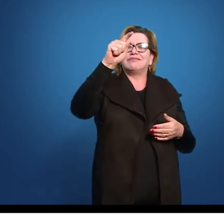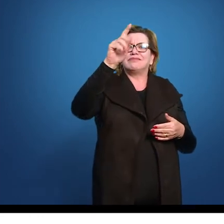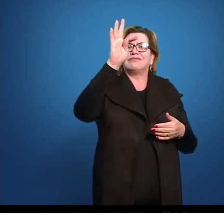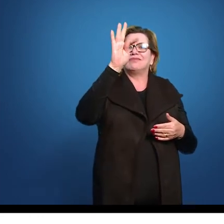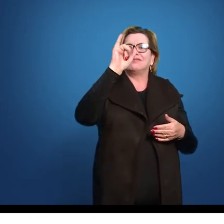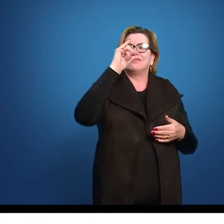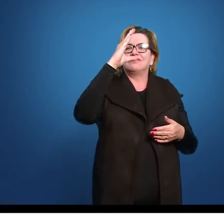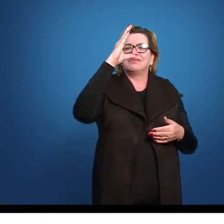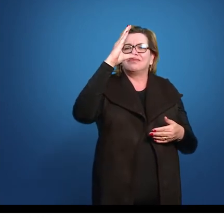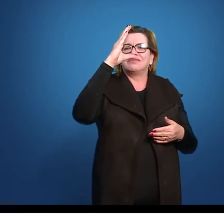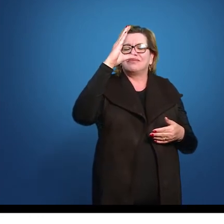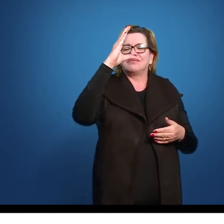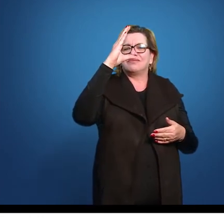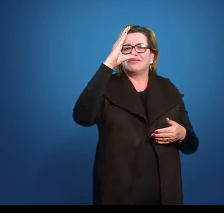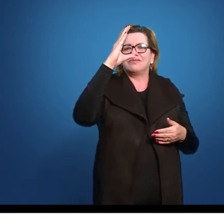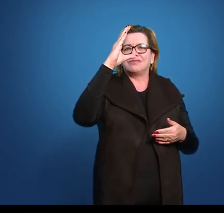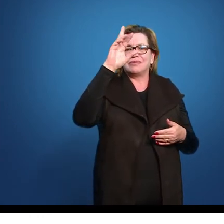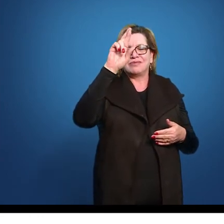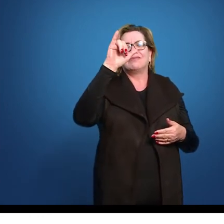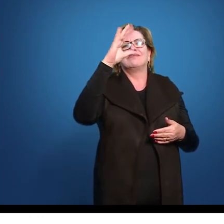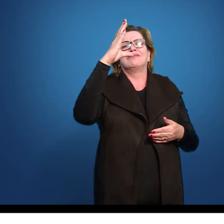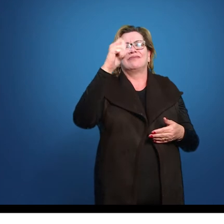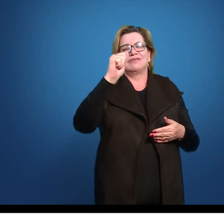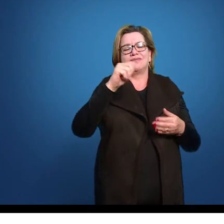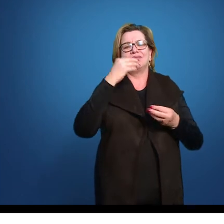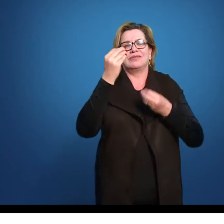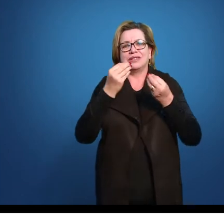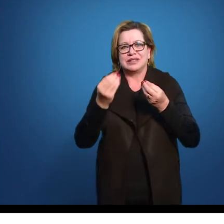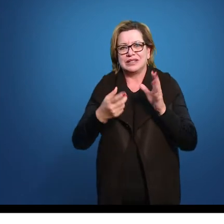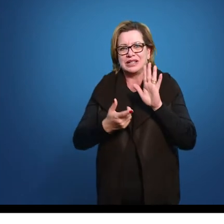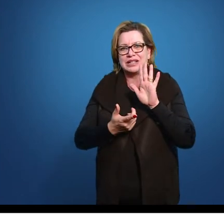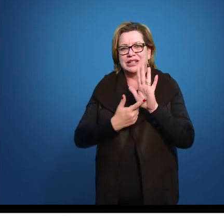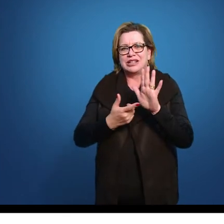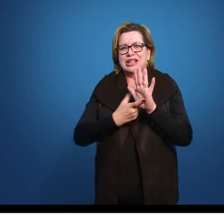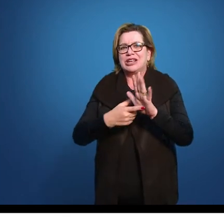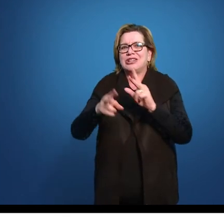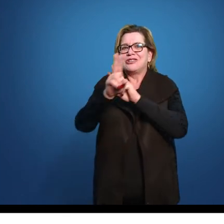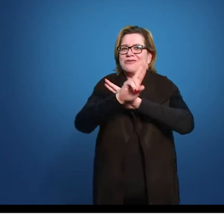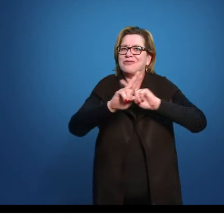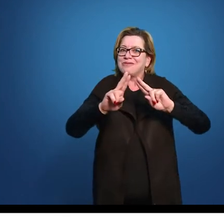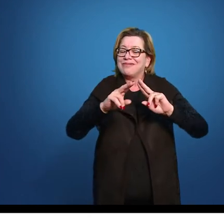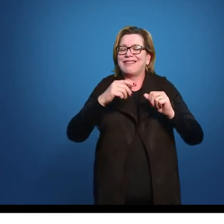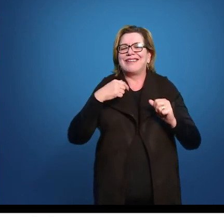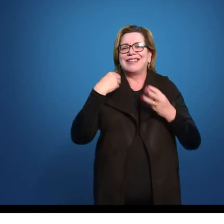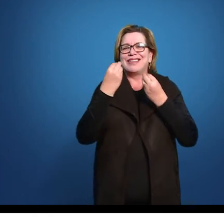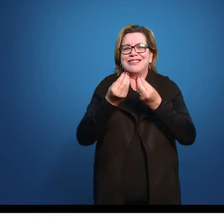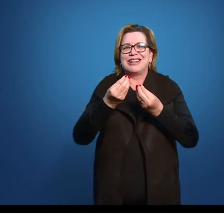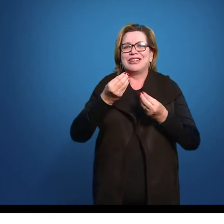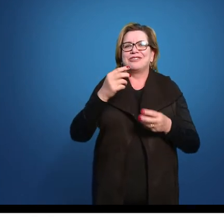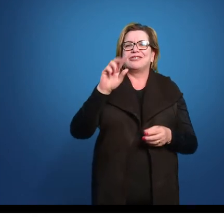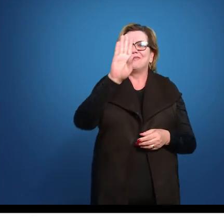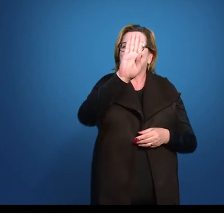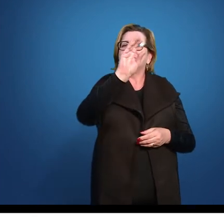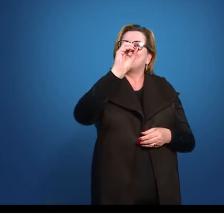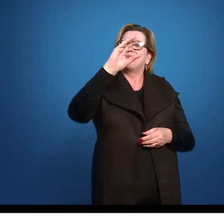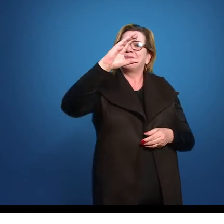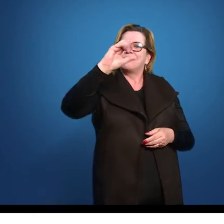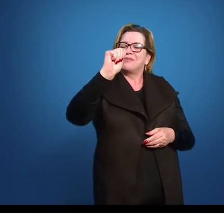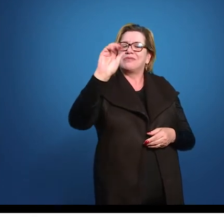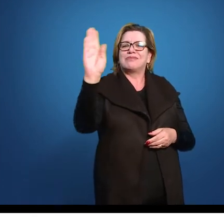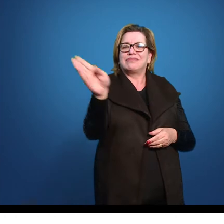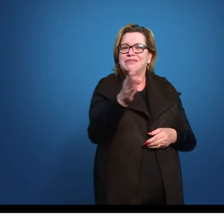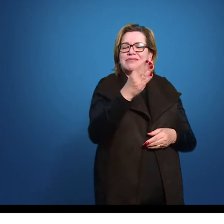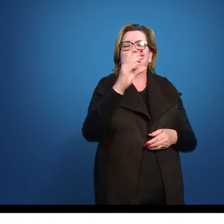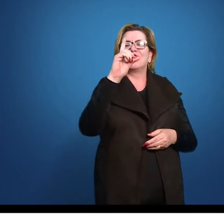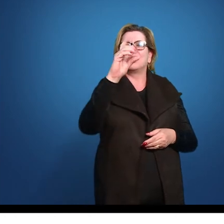Ganhar Digamos assim O apelido Pela qual ele vai ganhar O apelido de boca do inferno Que é como a gente conhece Ainda hoje O Gregório de Matos É